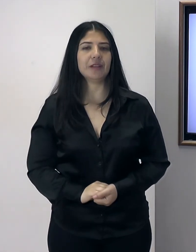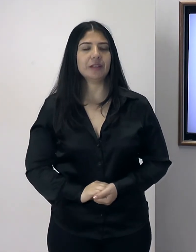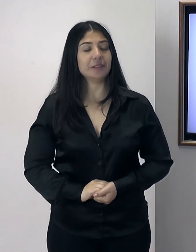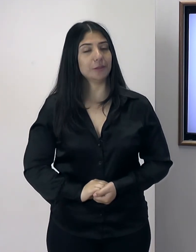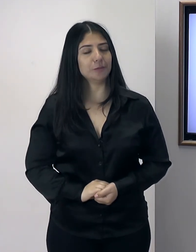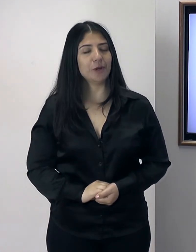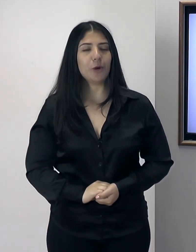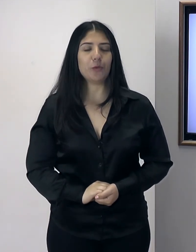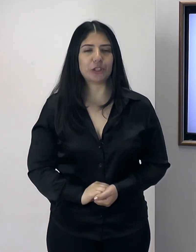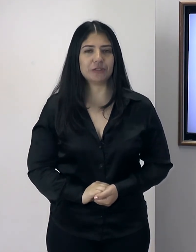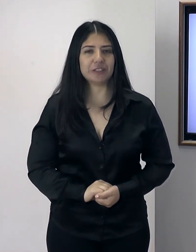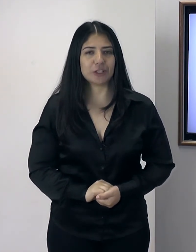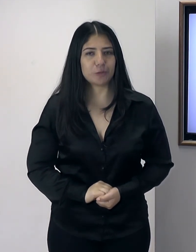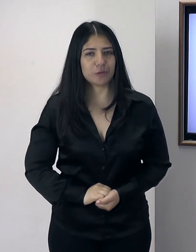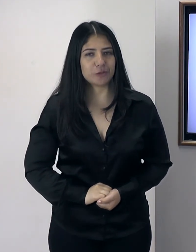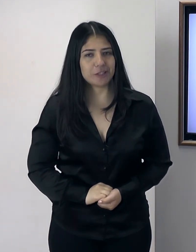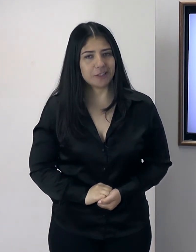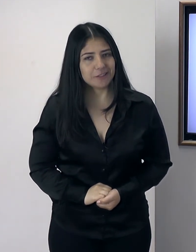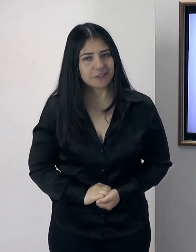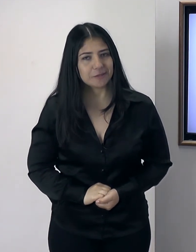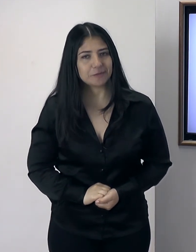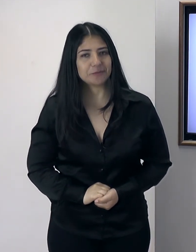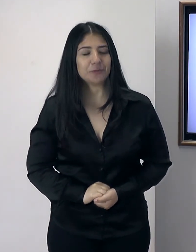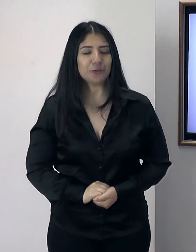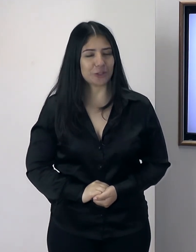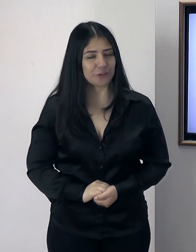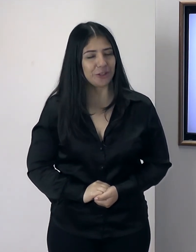Então, boa atividade para vocês. Tchau, tchau.